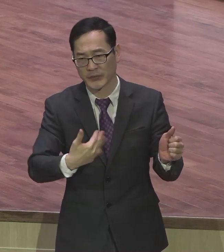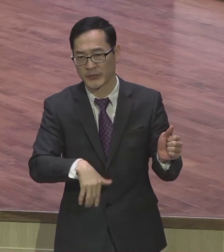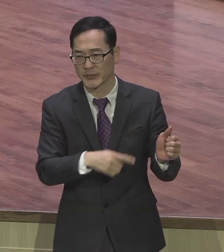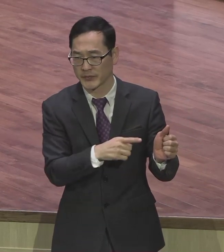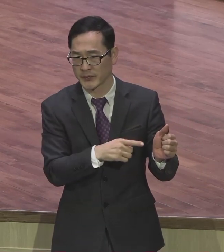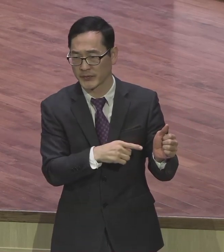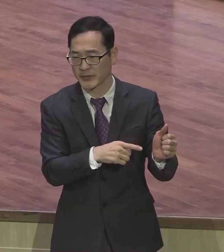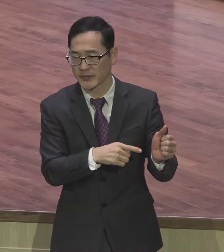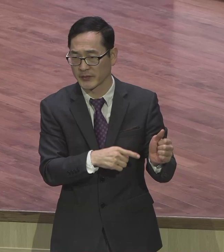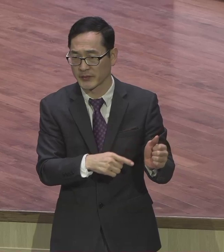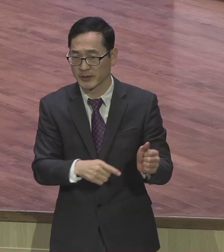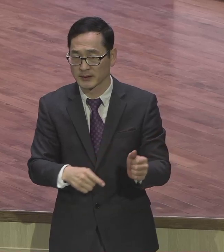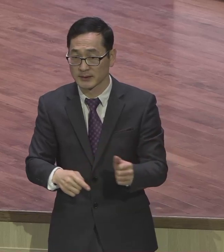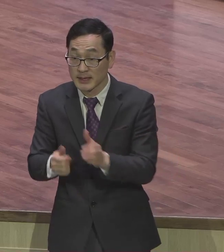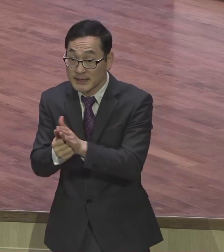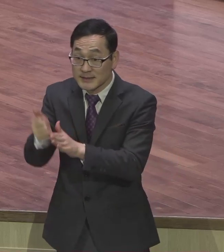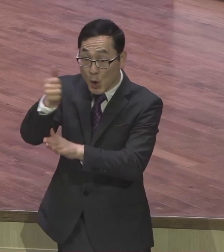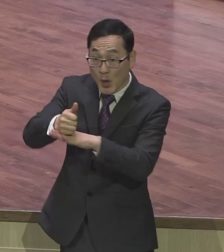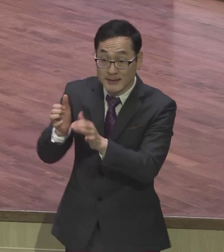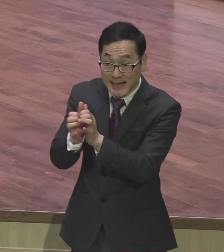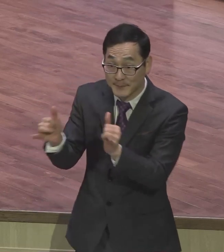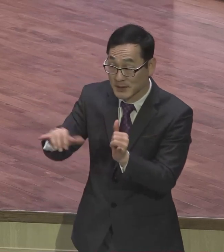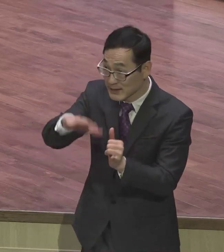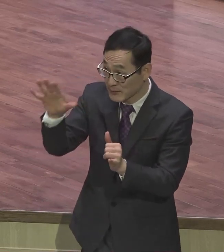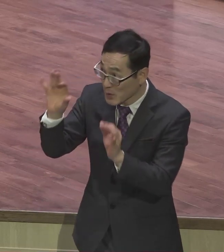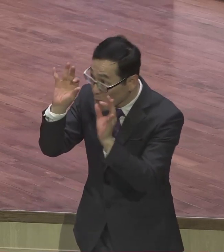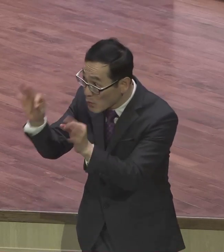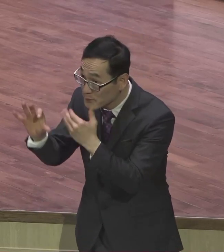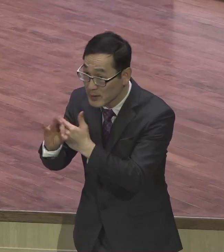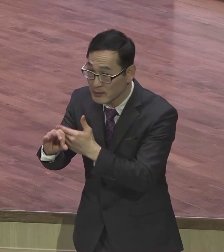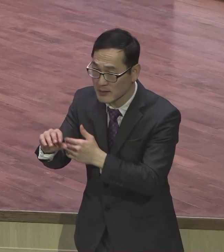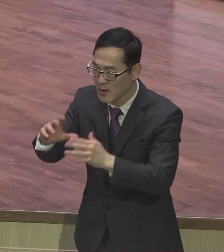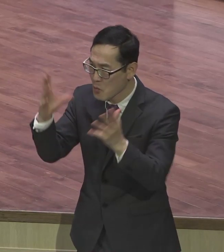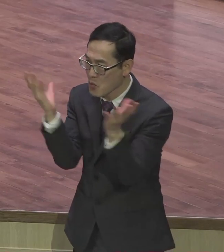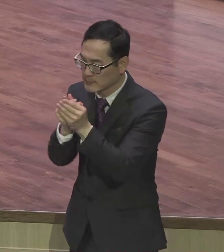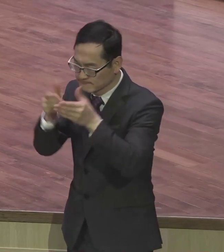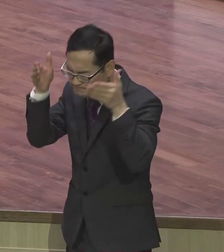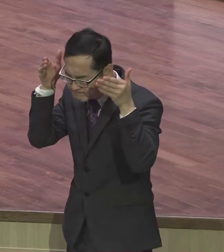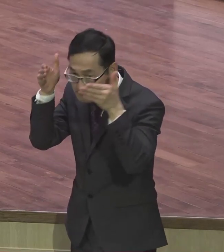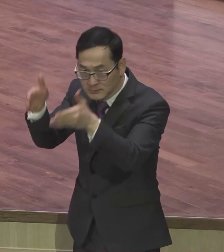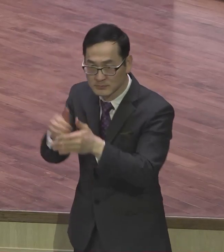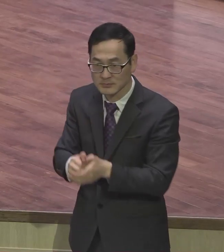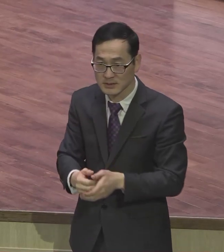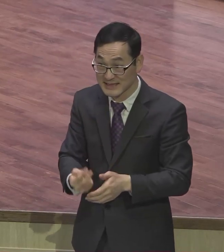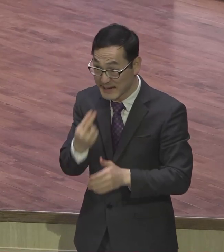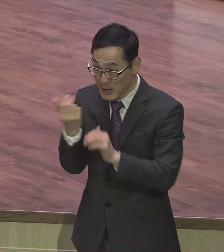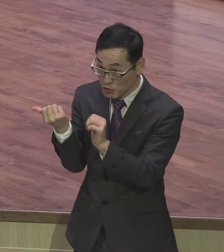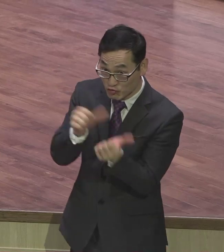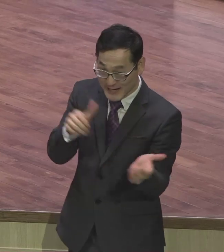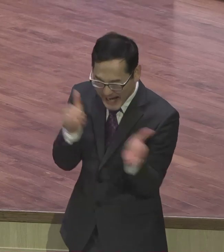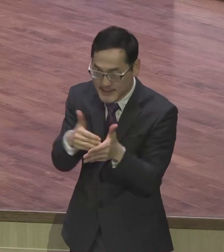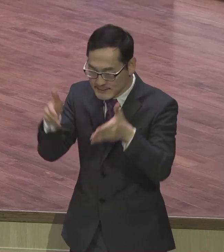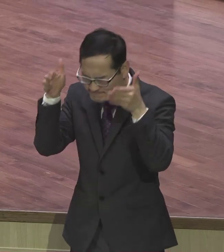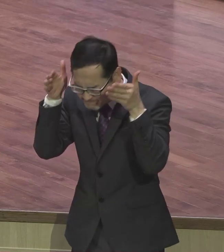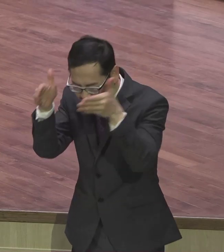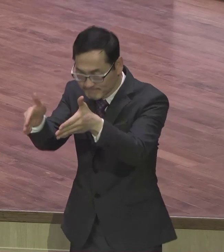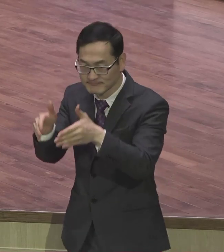사람들의 특징을 보면 올인의 사람 그 때문에 생명 걸고 죽자서 다 한 사람들이 그